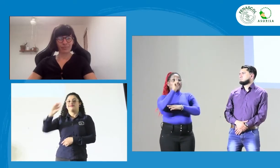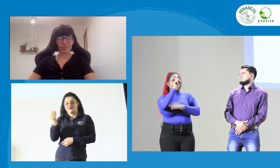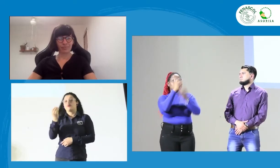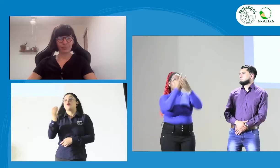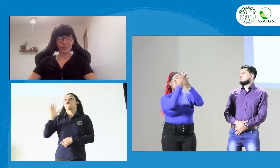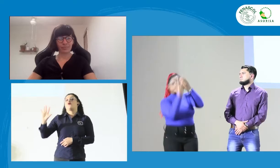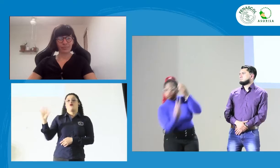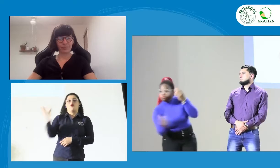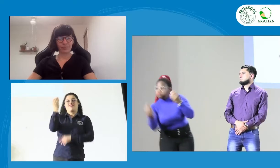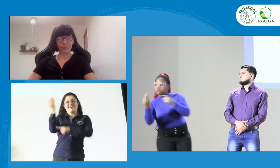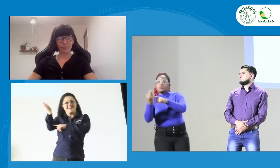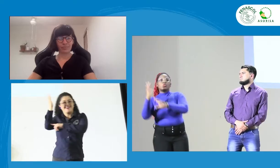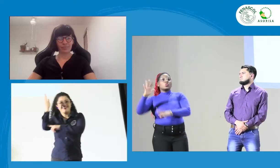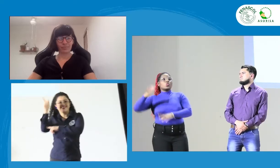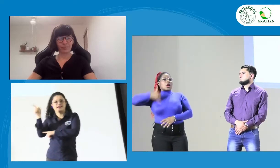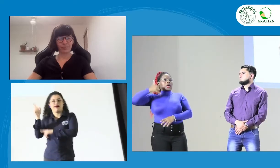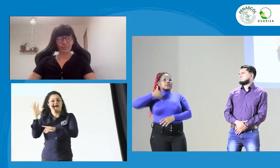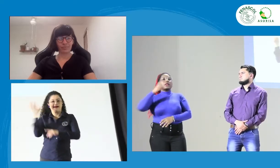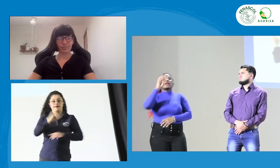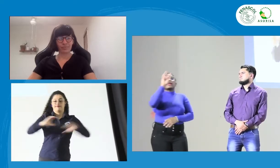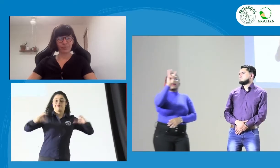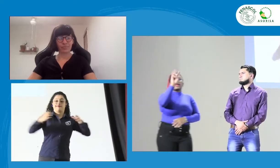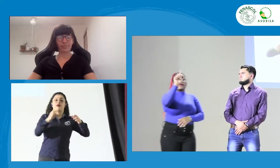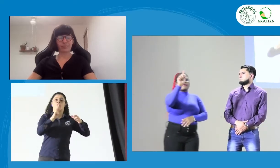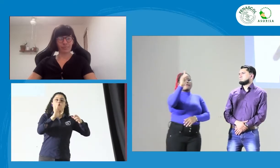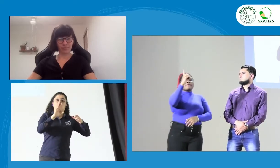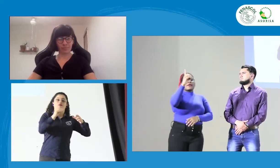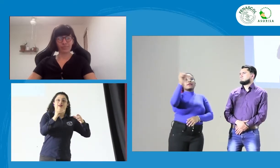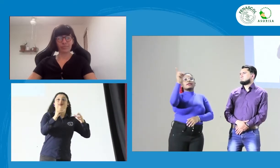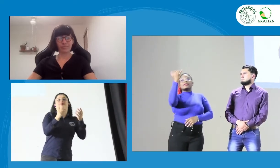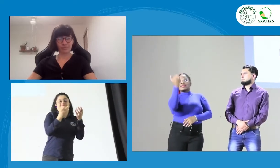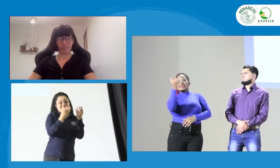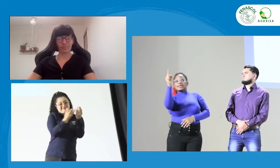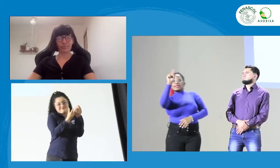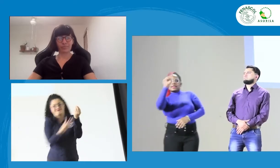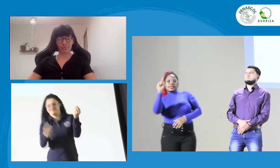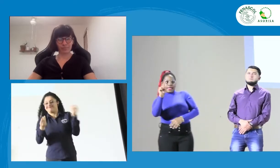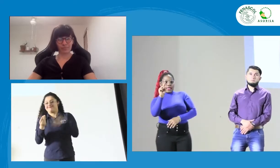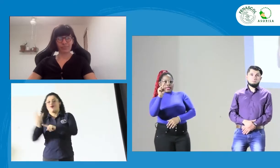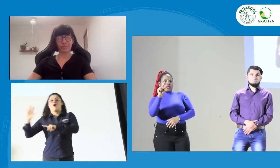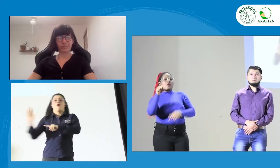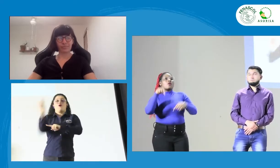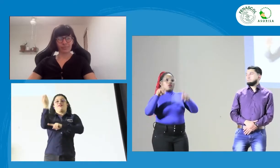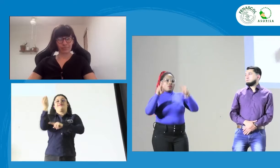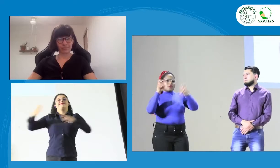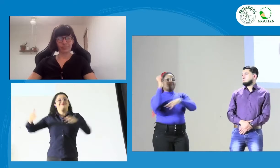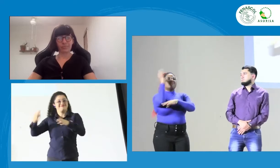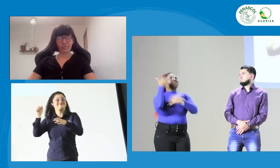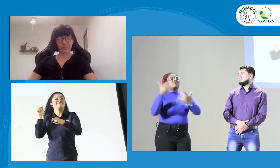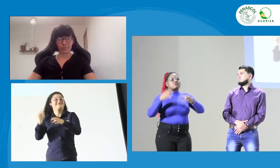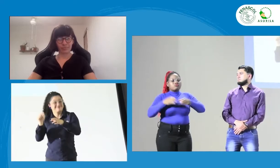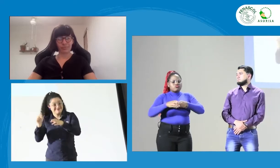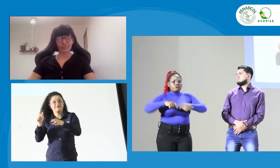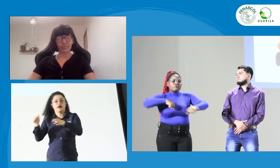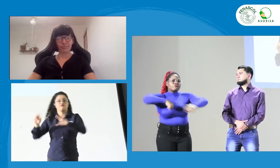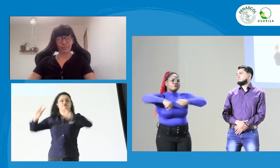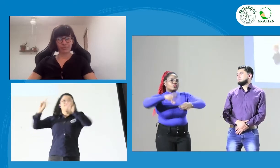en estos días tuvimos una conferencia, pero ella hace parte del grupo de jóvenes de la WFD. Nos va a hablar